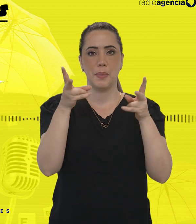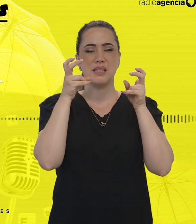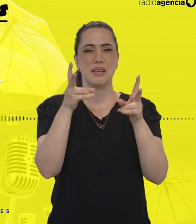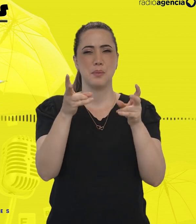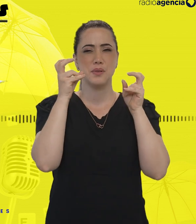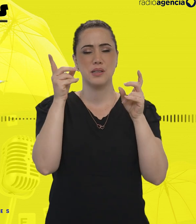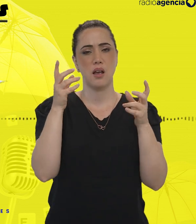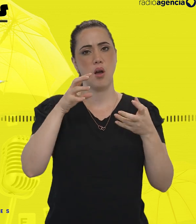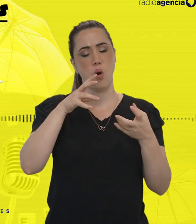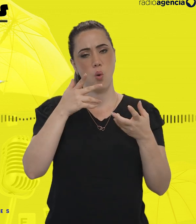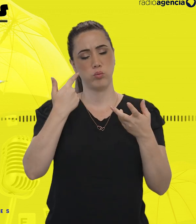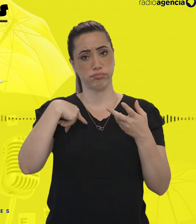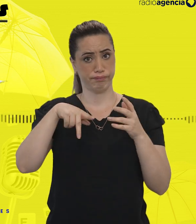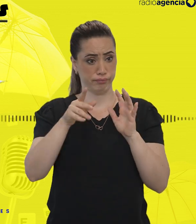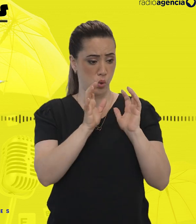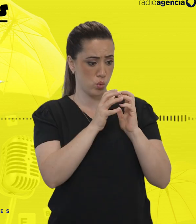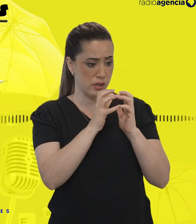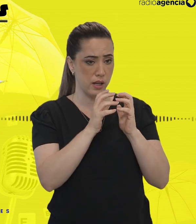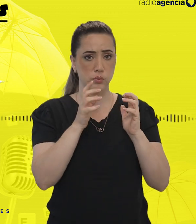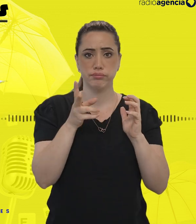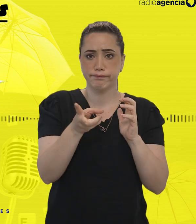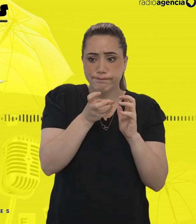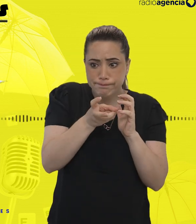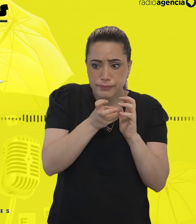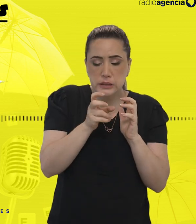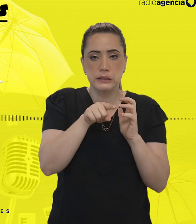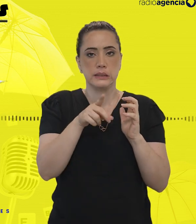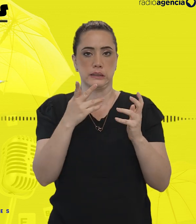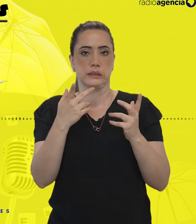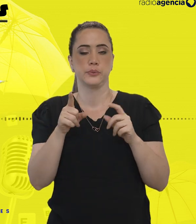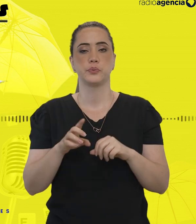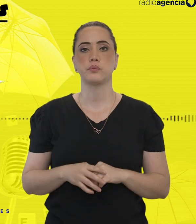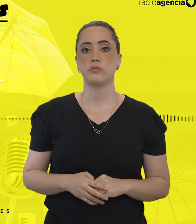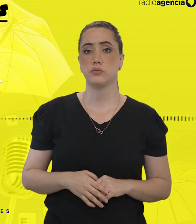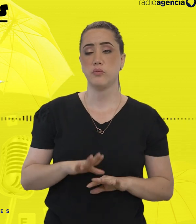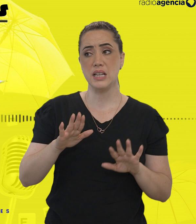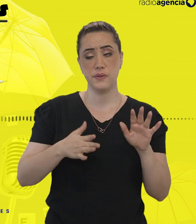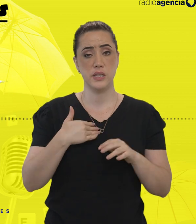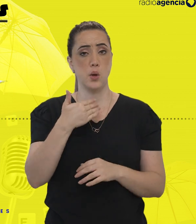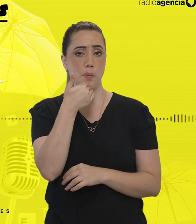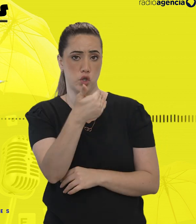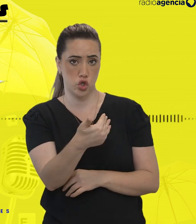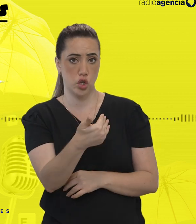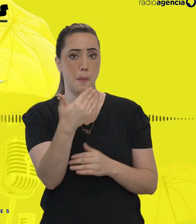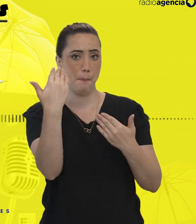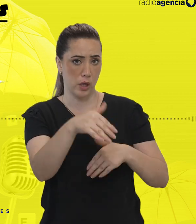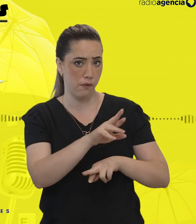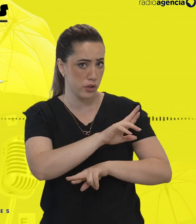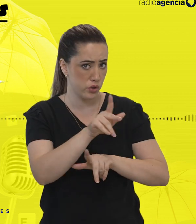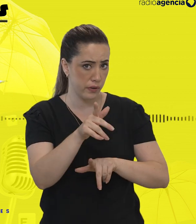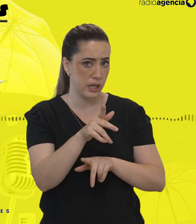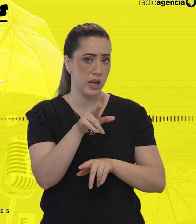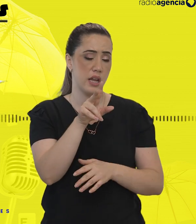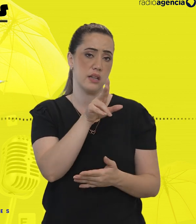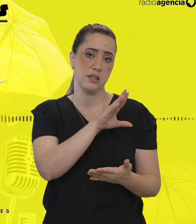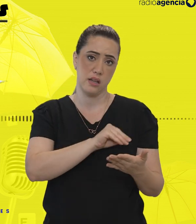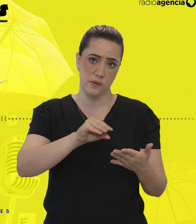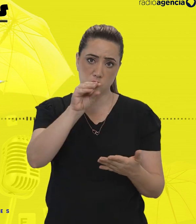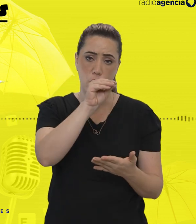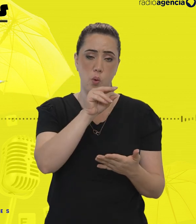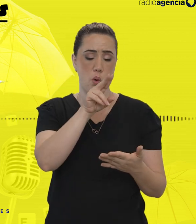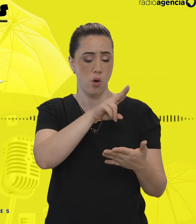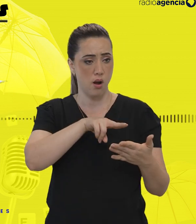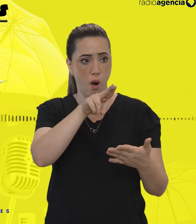neuronais da Maria Eugênia. Pedia muitas vezes provas diferenciadas, como prova oral e alquimia safava.